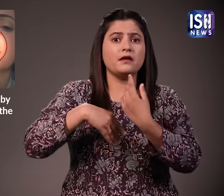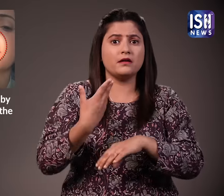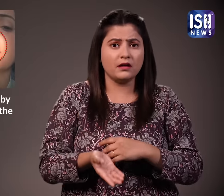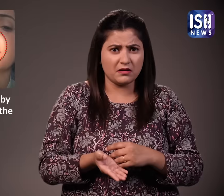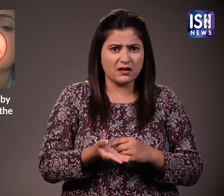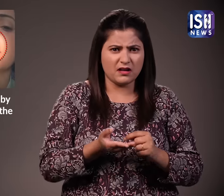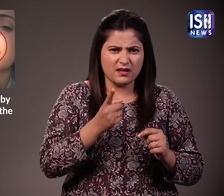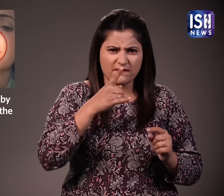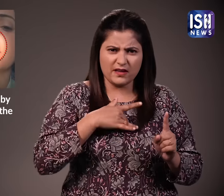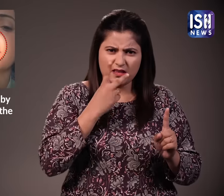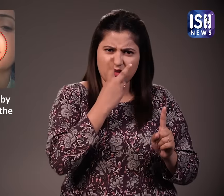क्या आपको लगता है यह सत्य है